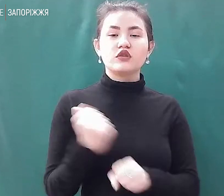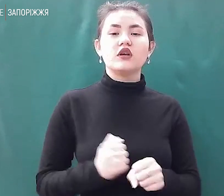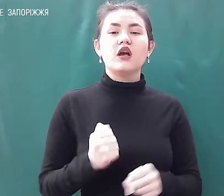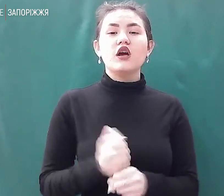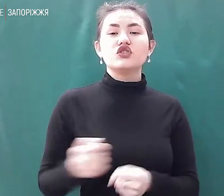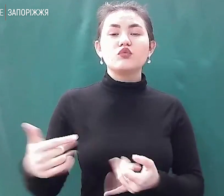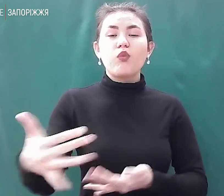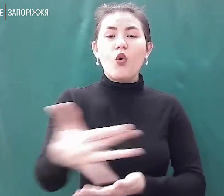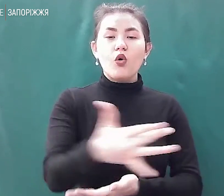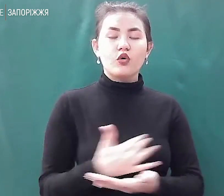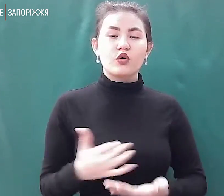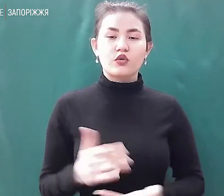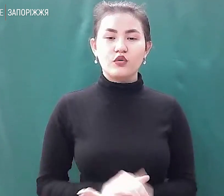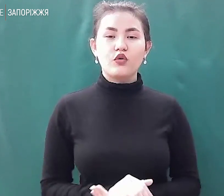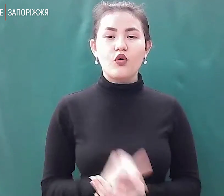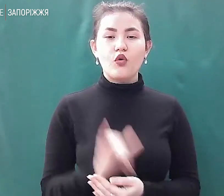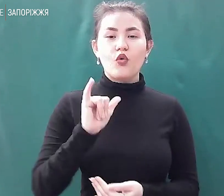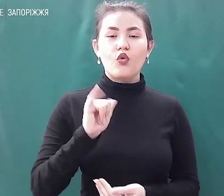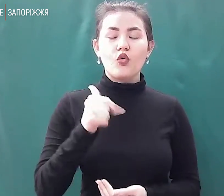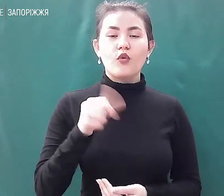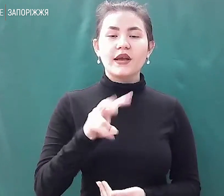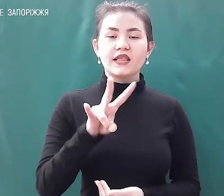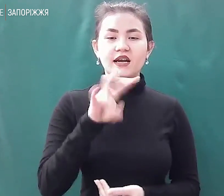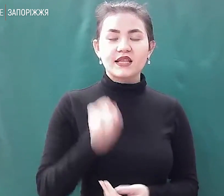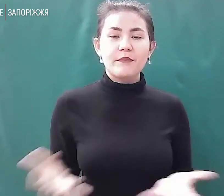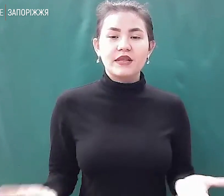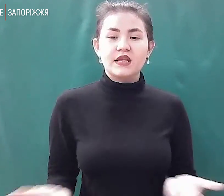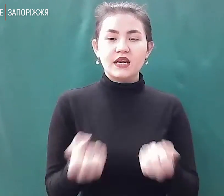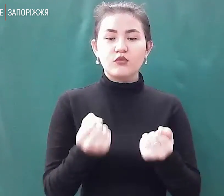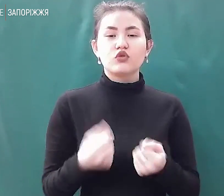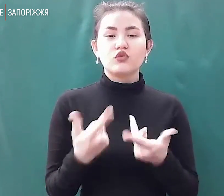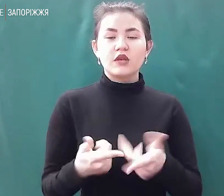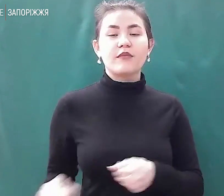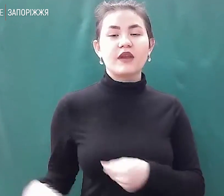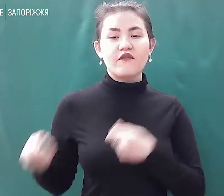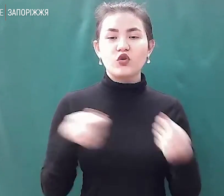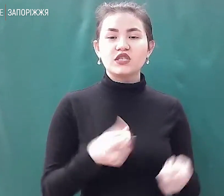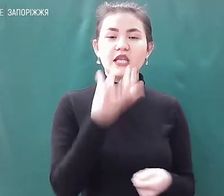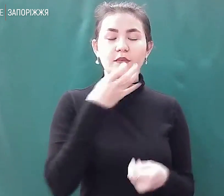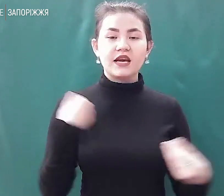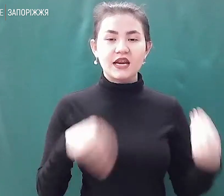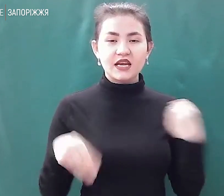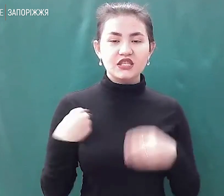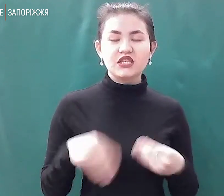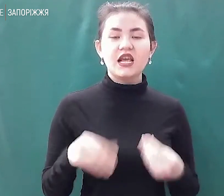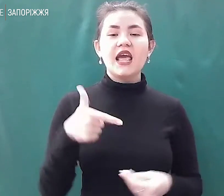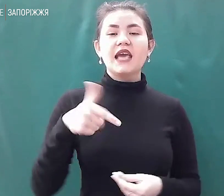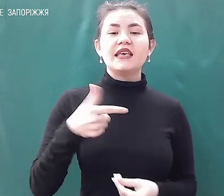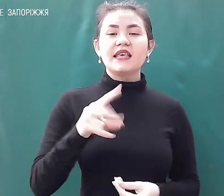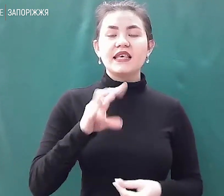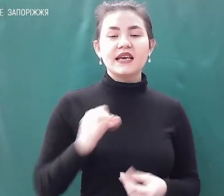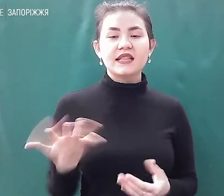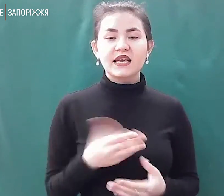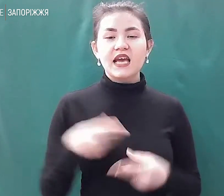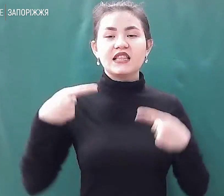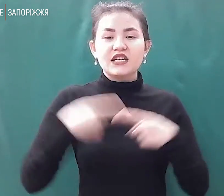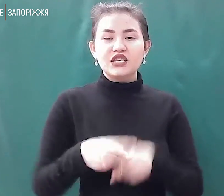гуманітарної підтримки. Туди привозять теплі речі, предмети гігієни, технічні прилади та інші